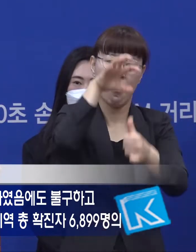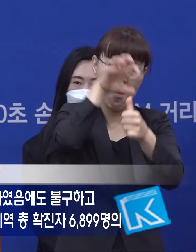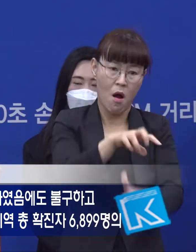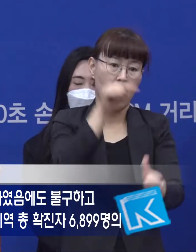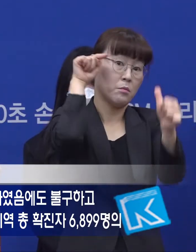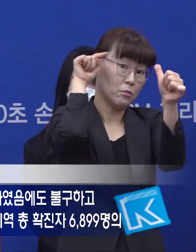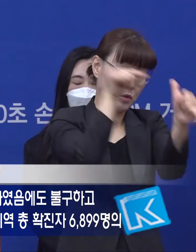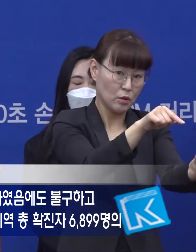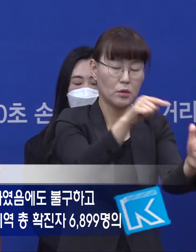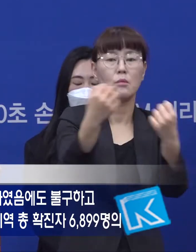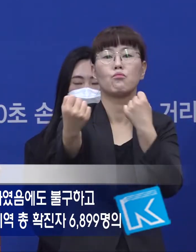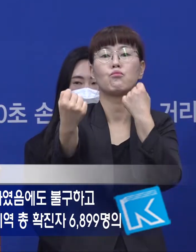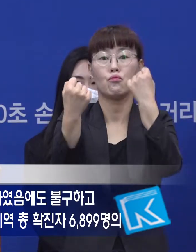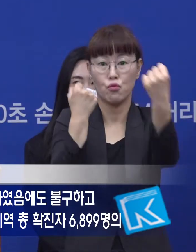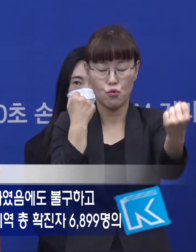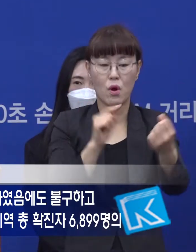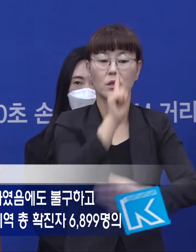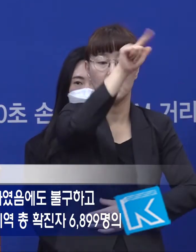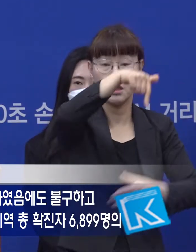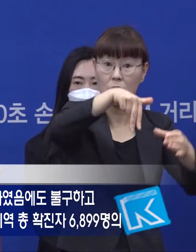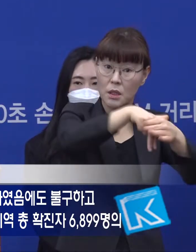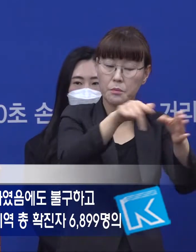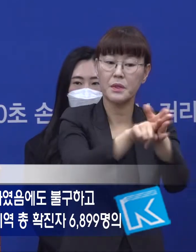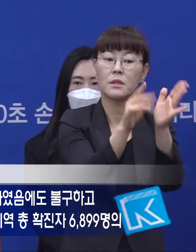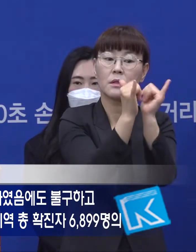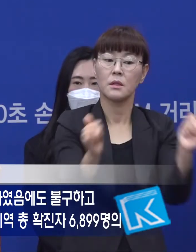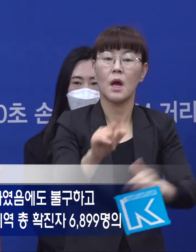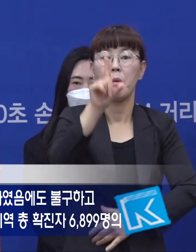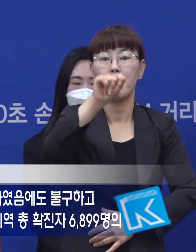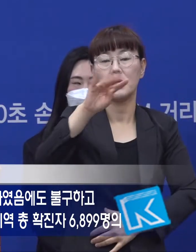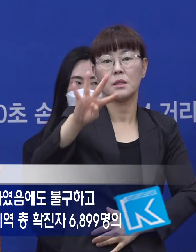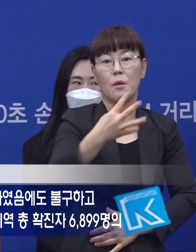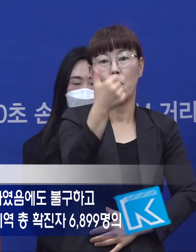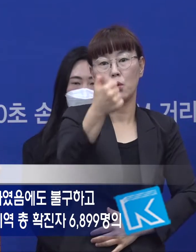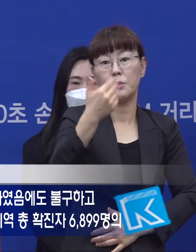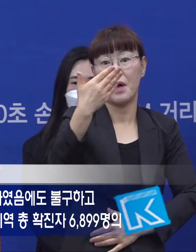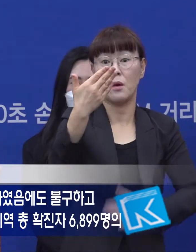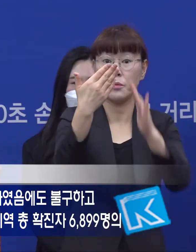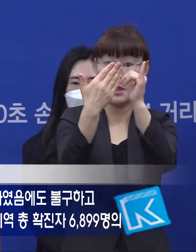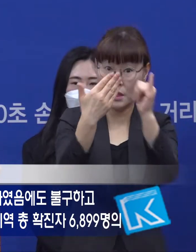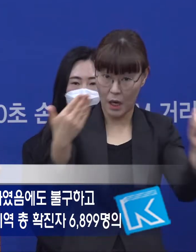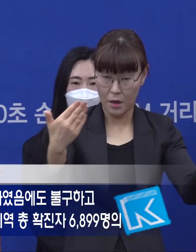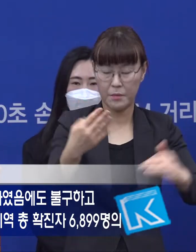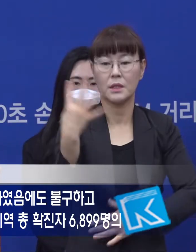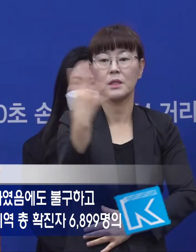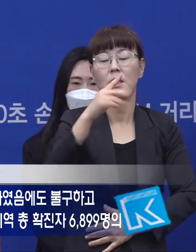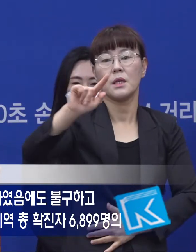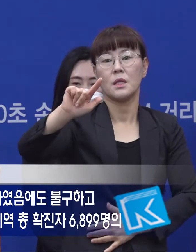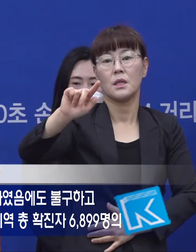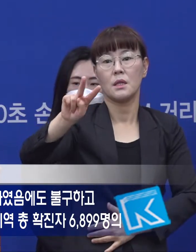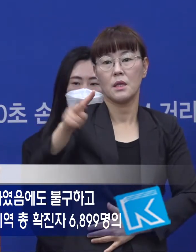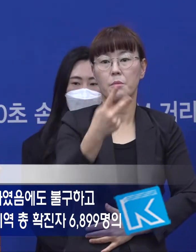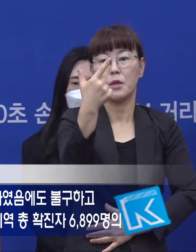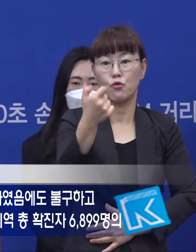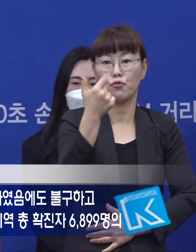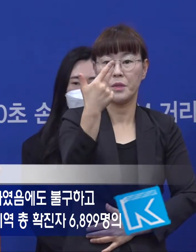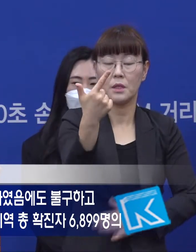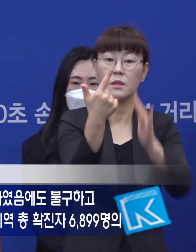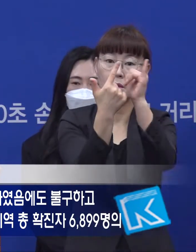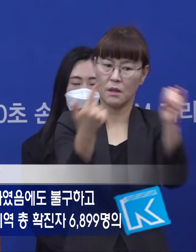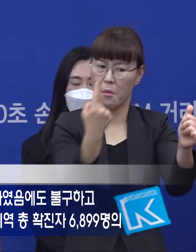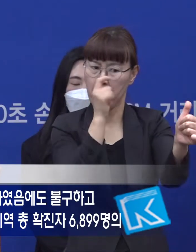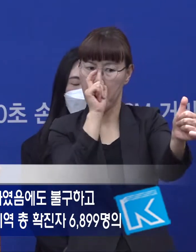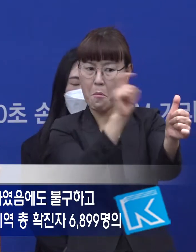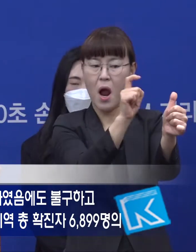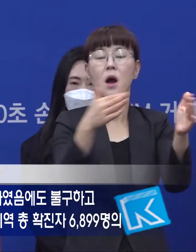취했음에도 불구하고 신천지 교인 1만 459명 중 4,266명이 확진 판정을